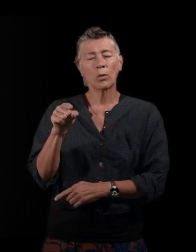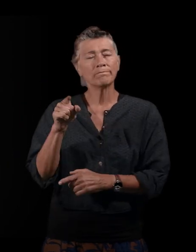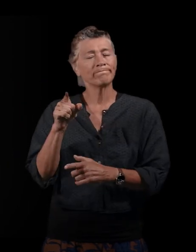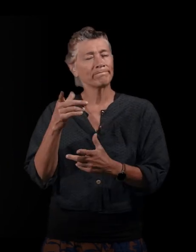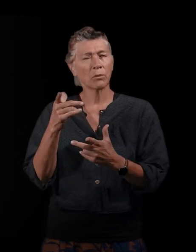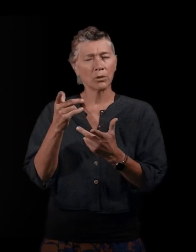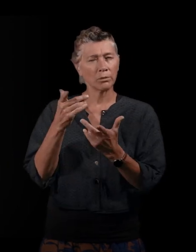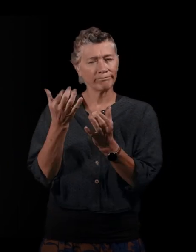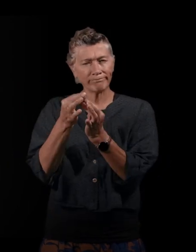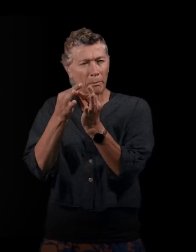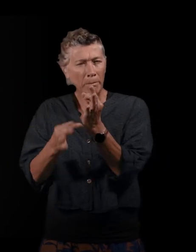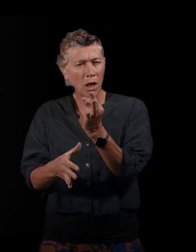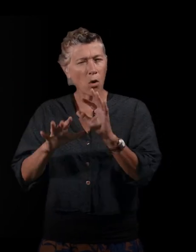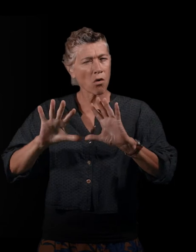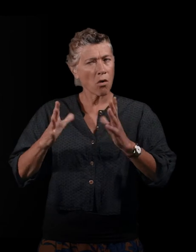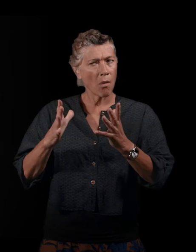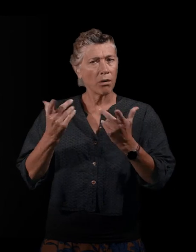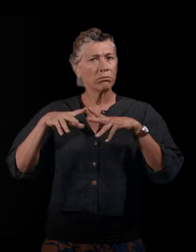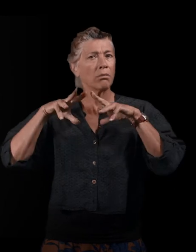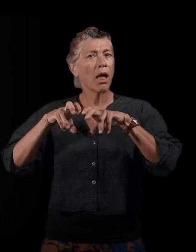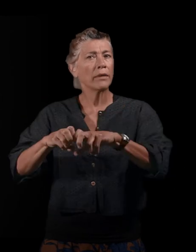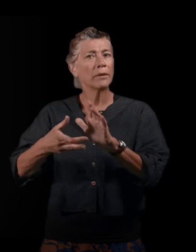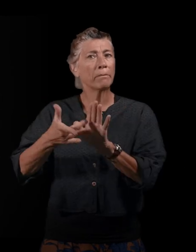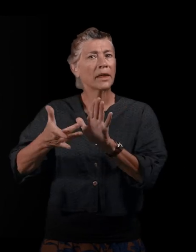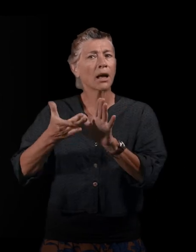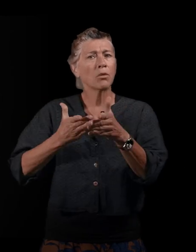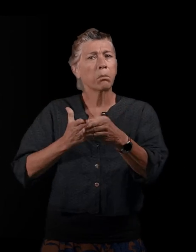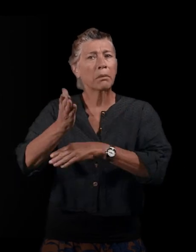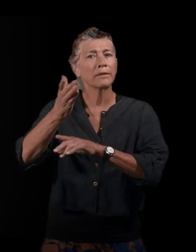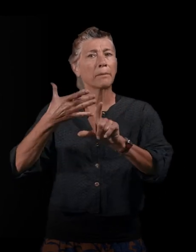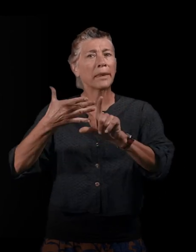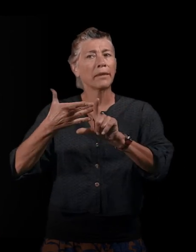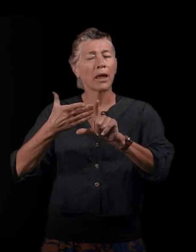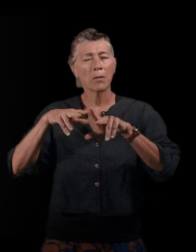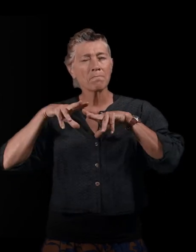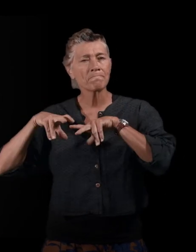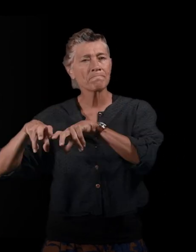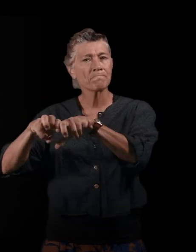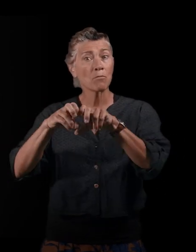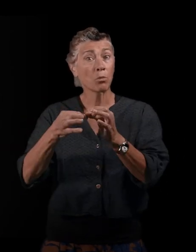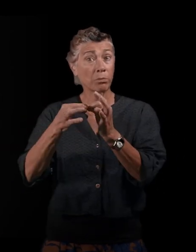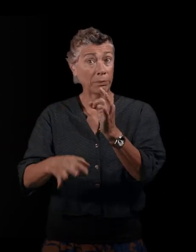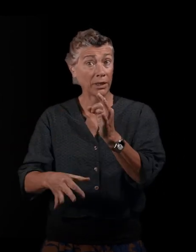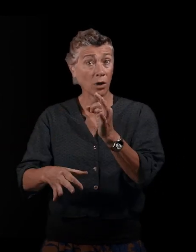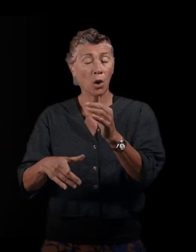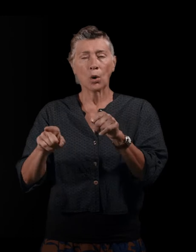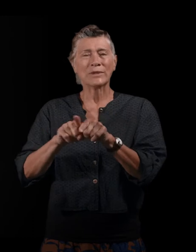point sur la façon d'étudier les migrations transméditerranéennes, mais surtout cet espace de frontières qui se